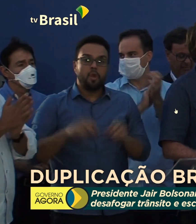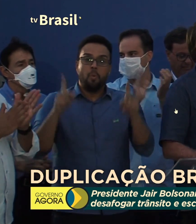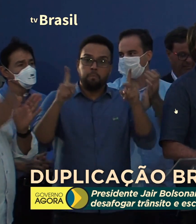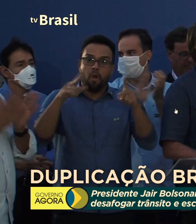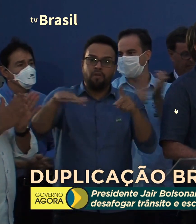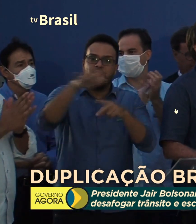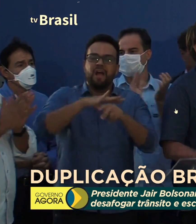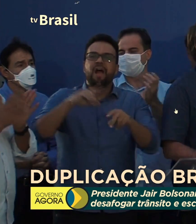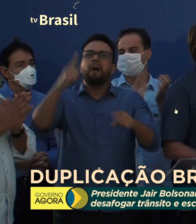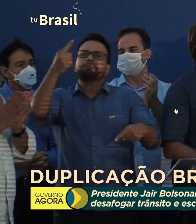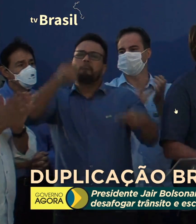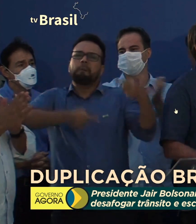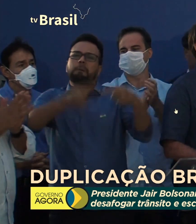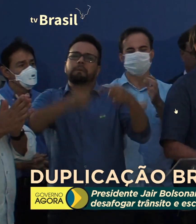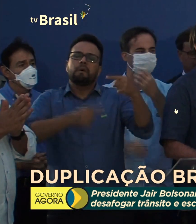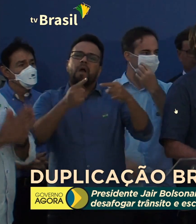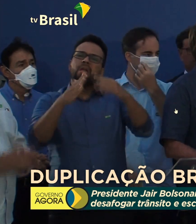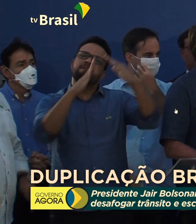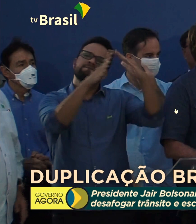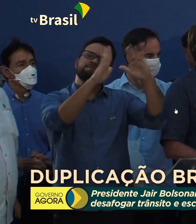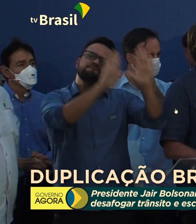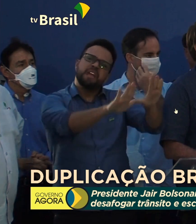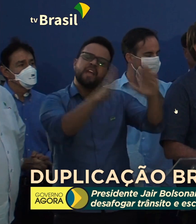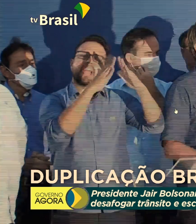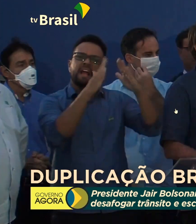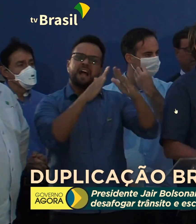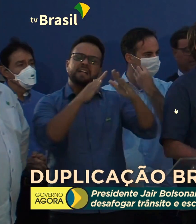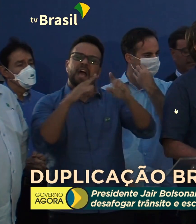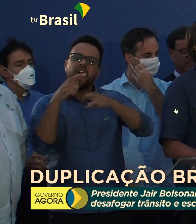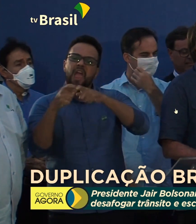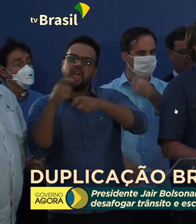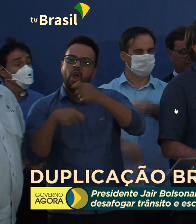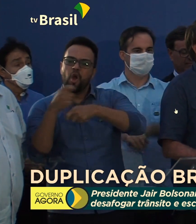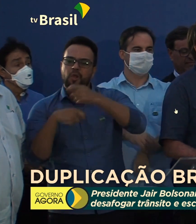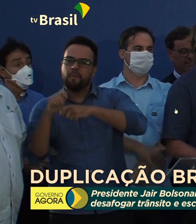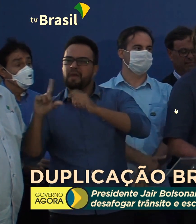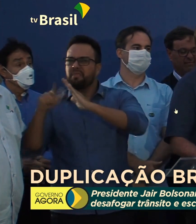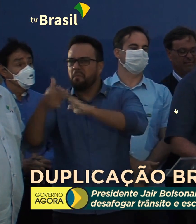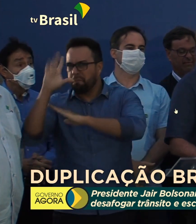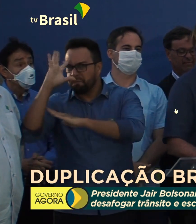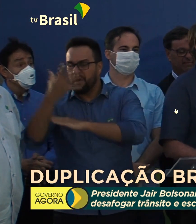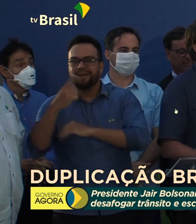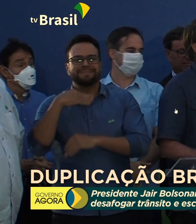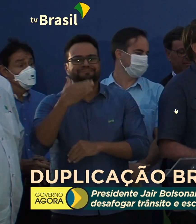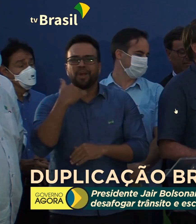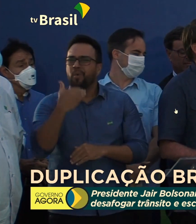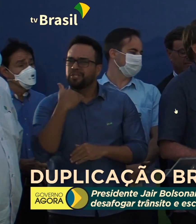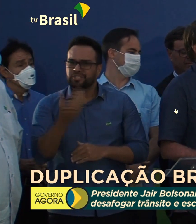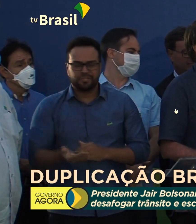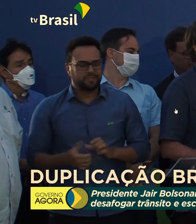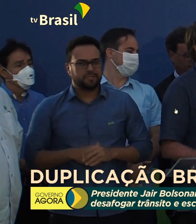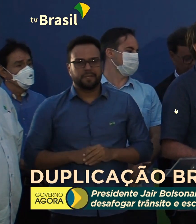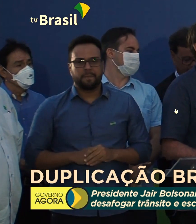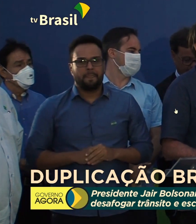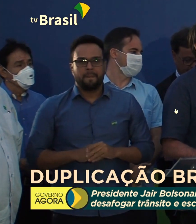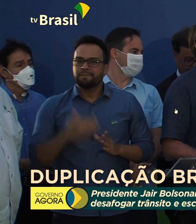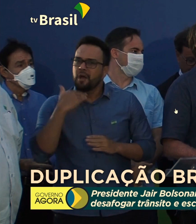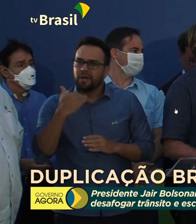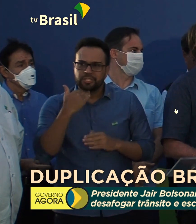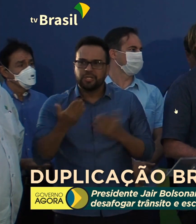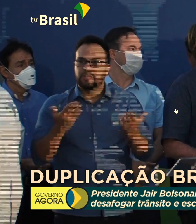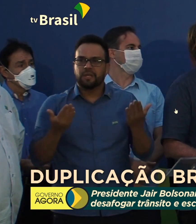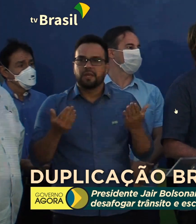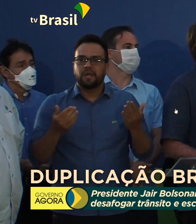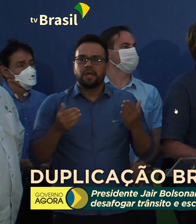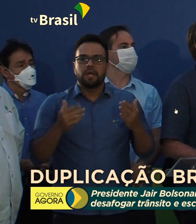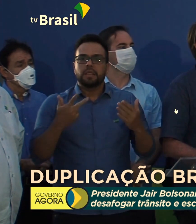Essa politicalha do fique em casa, a economia de ver depois, não deu certo e não vai dar certo. Não podemos